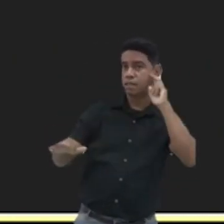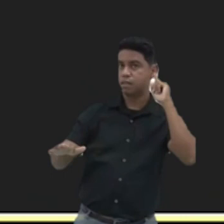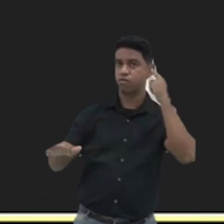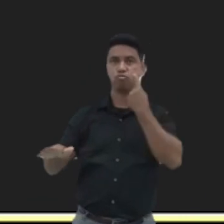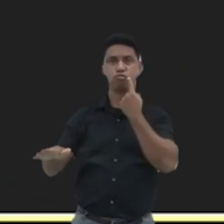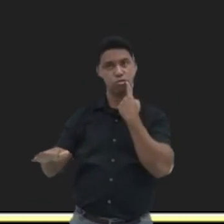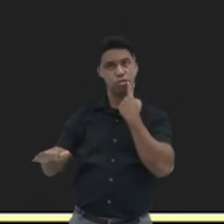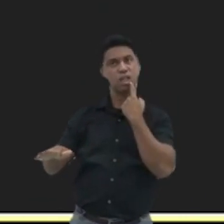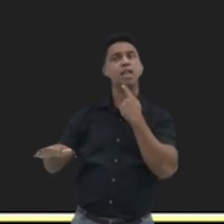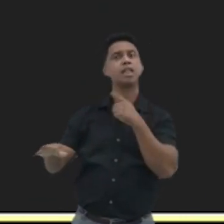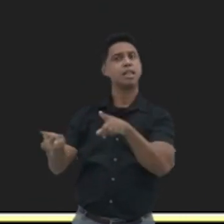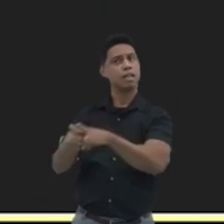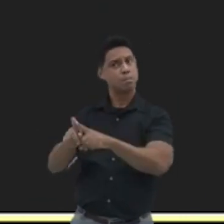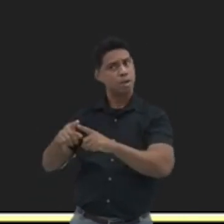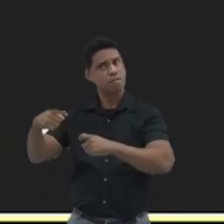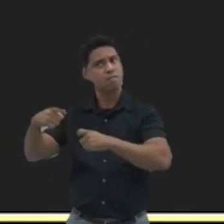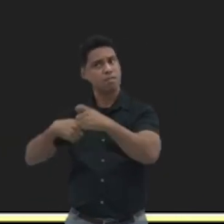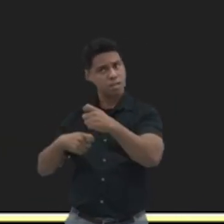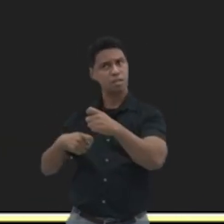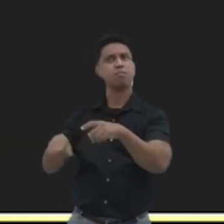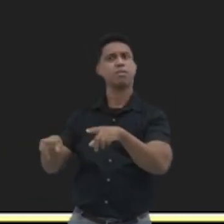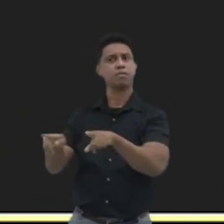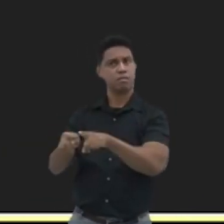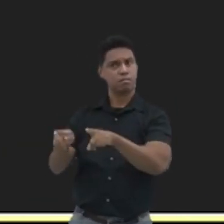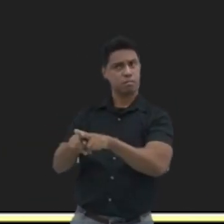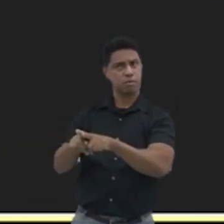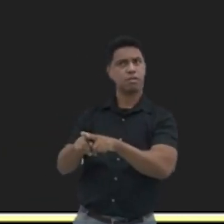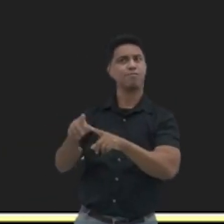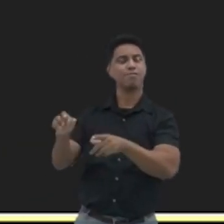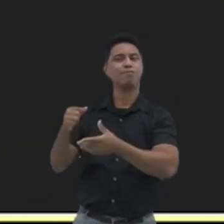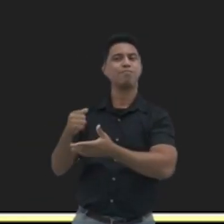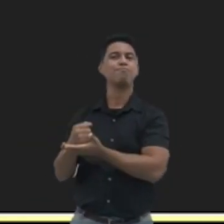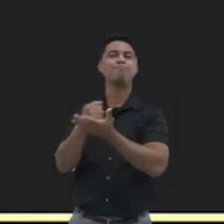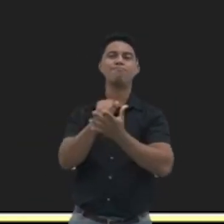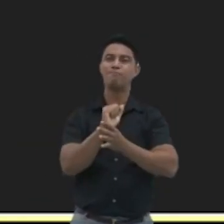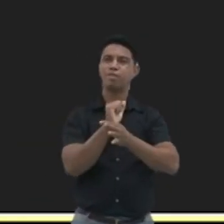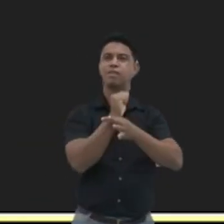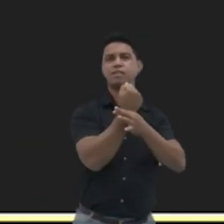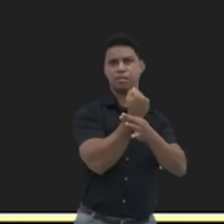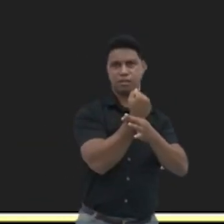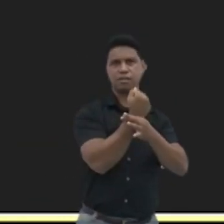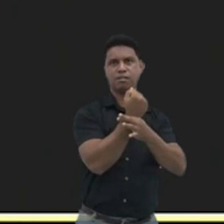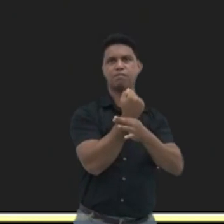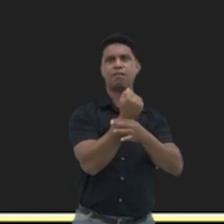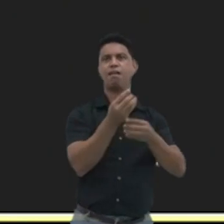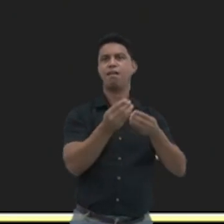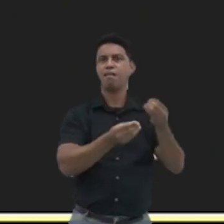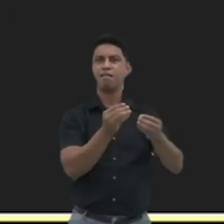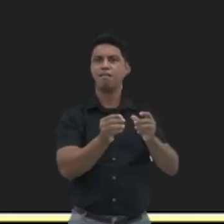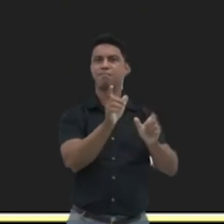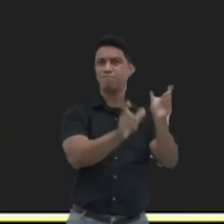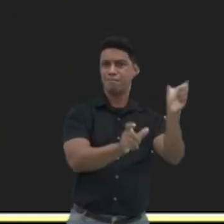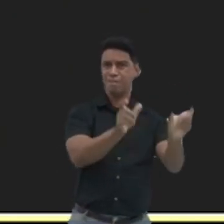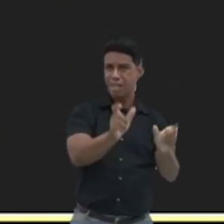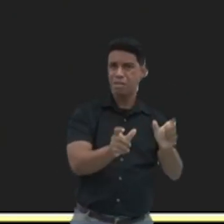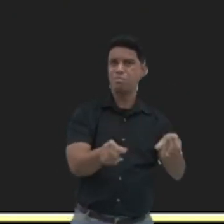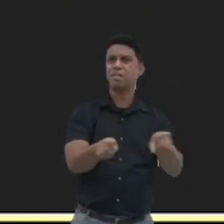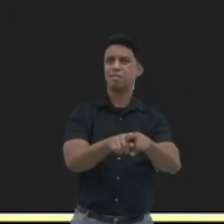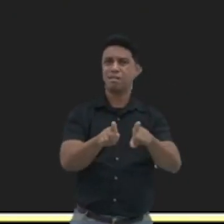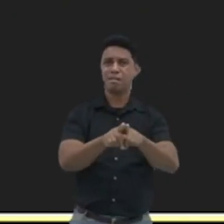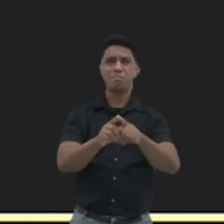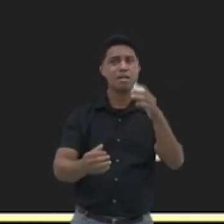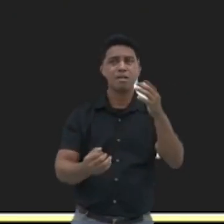E nós temos que fortalecer esses mecanismos de atendimento. Promovendo mais concursos públicos para a